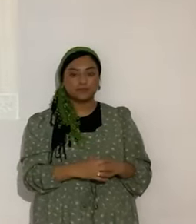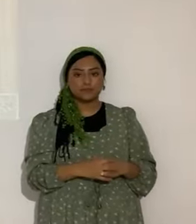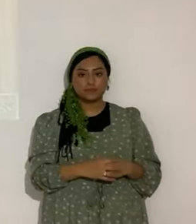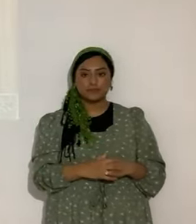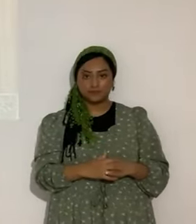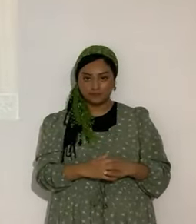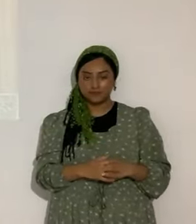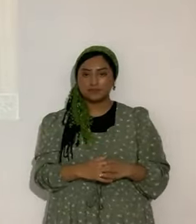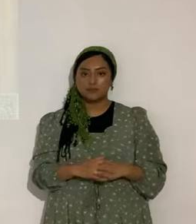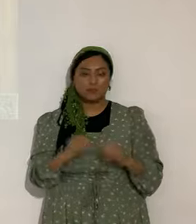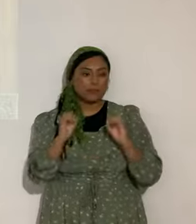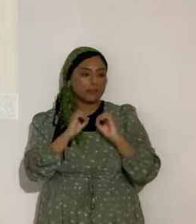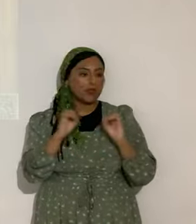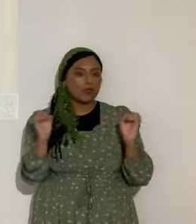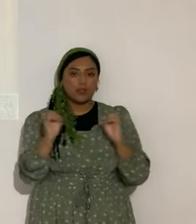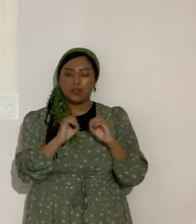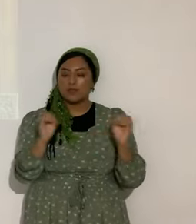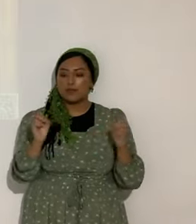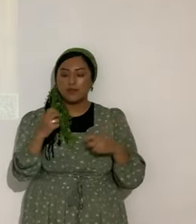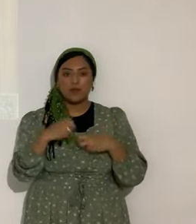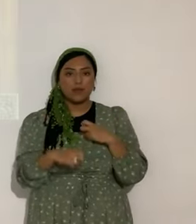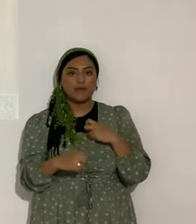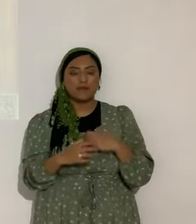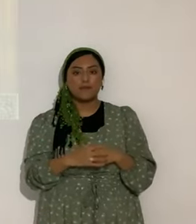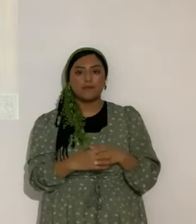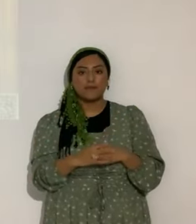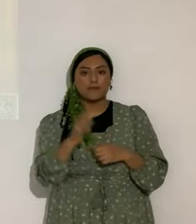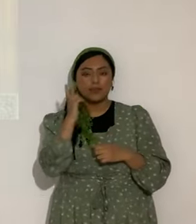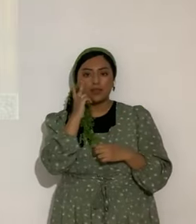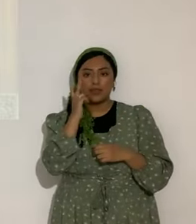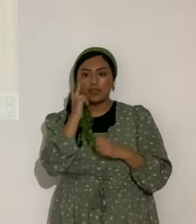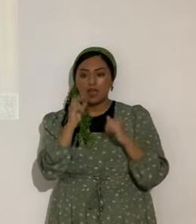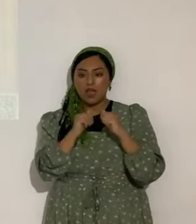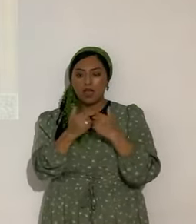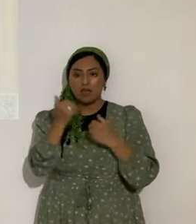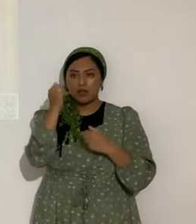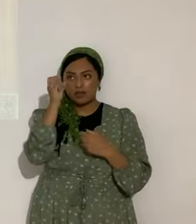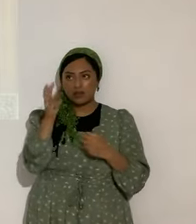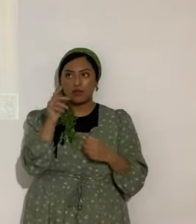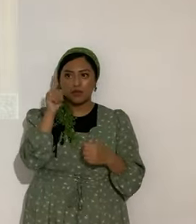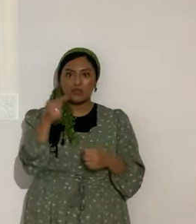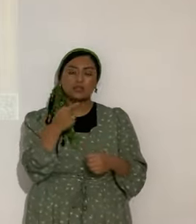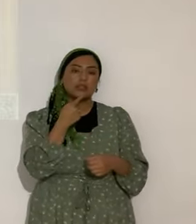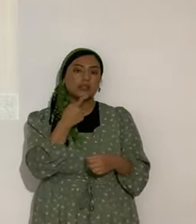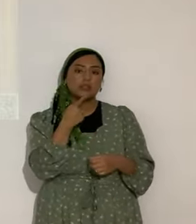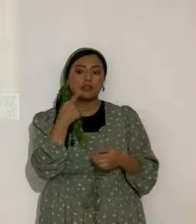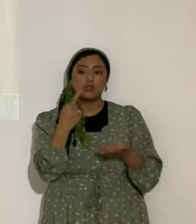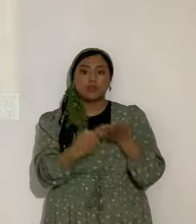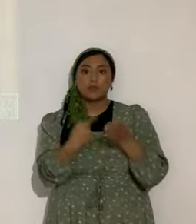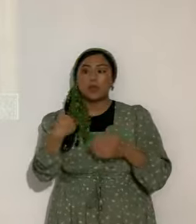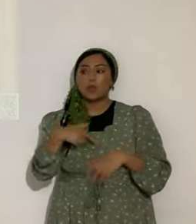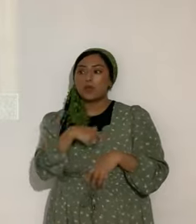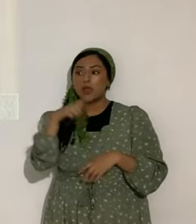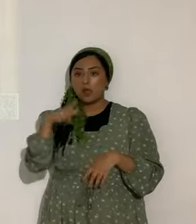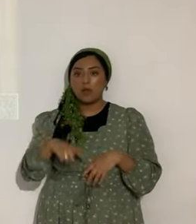Sí. Nada. Nada. Será imposible. Fíjense. Cómo está diciendo Yahshua. Pero es que nos ha faltado fe y obediencia.